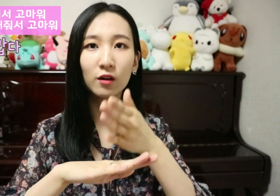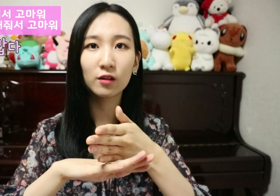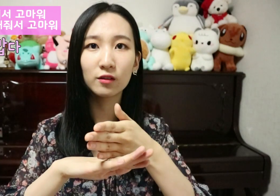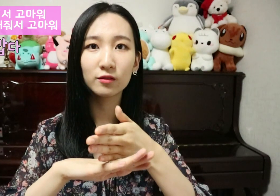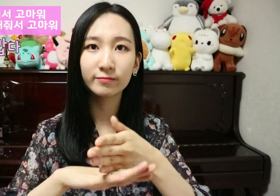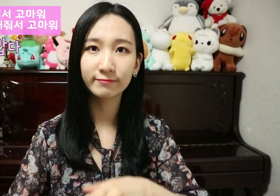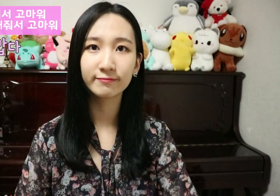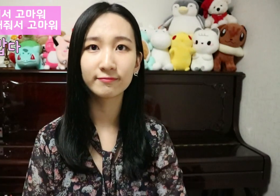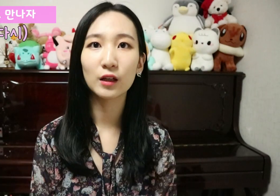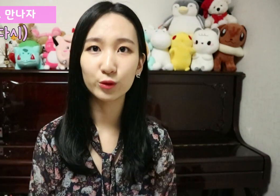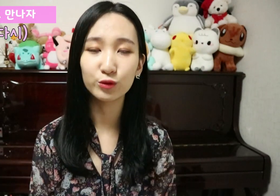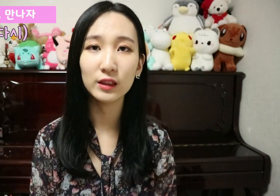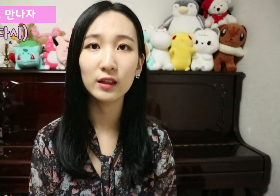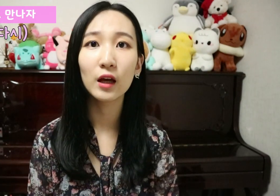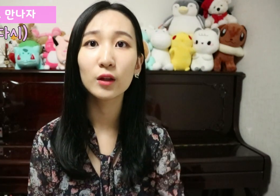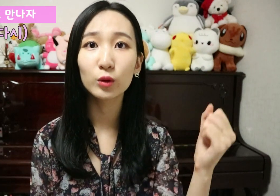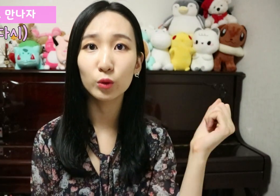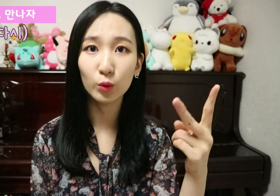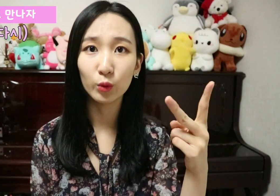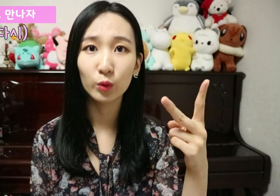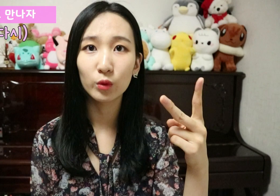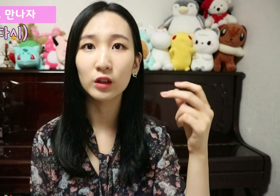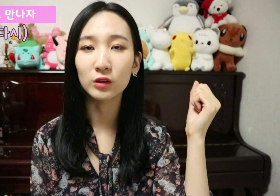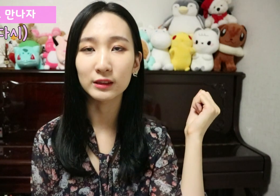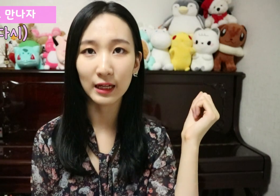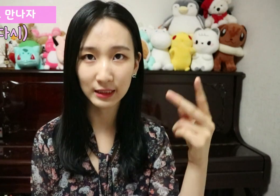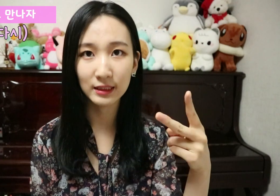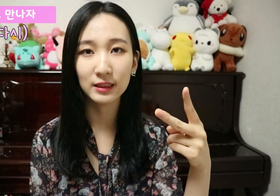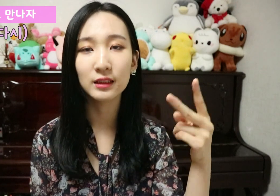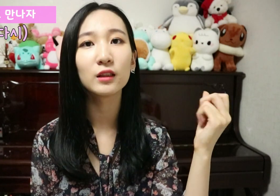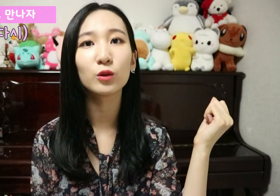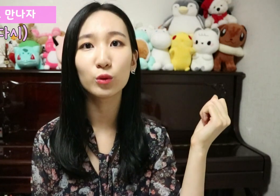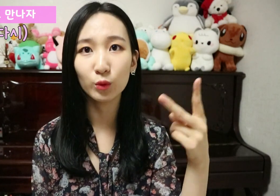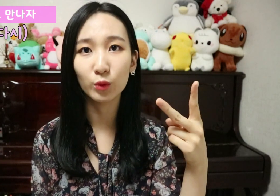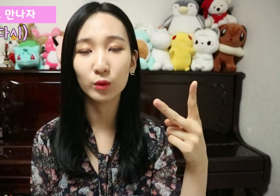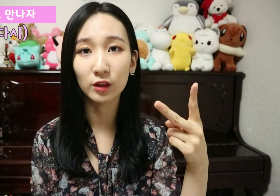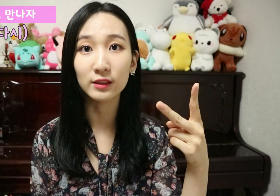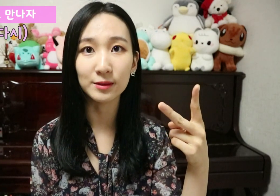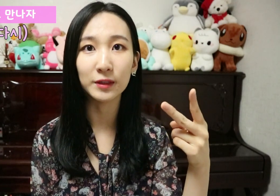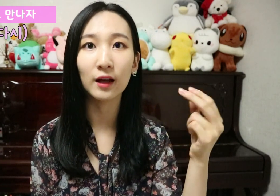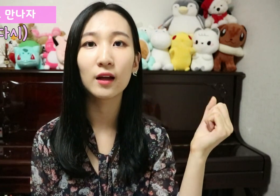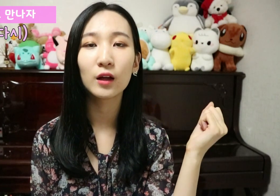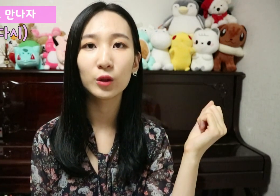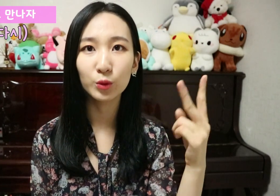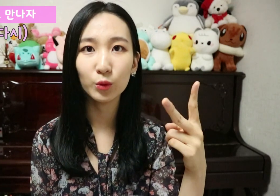우리 또 이거는 다시 또 이런 뜻입니다 또